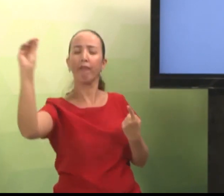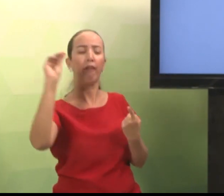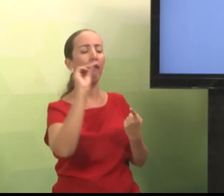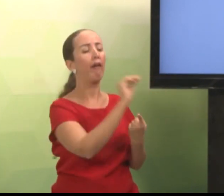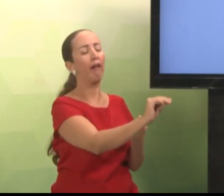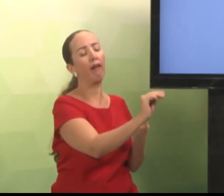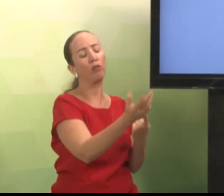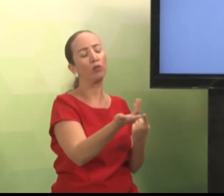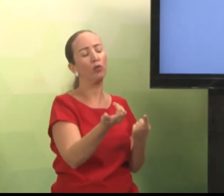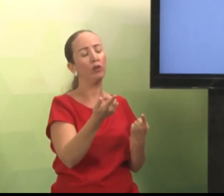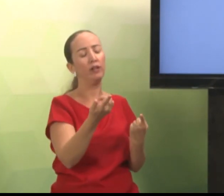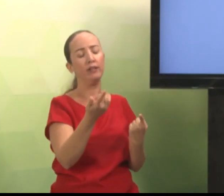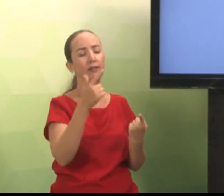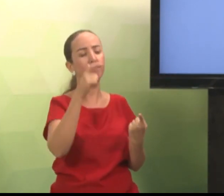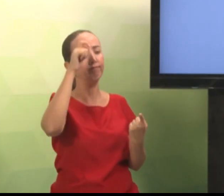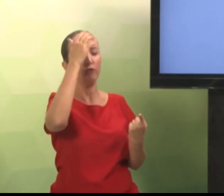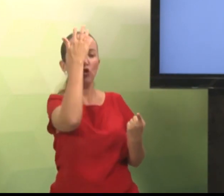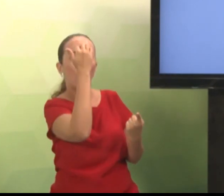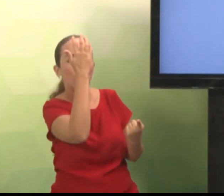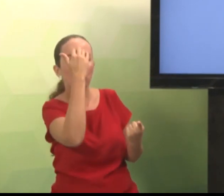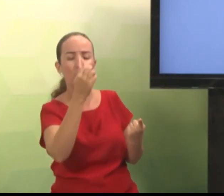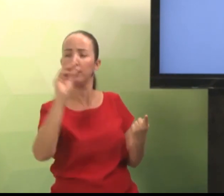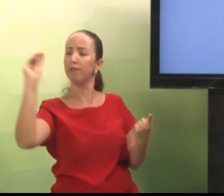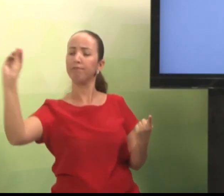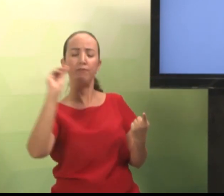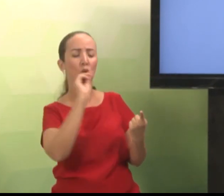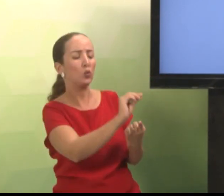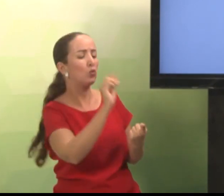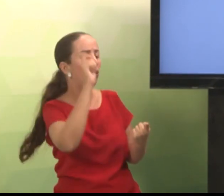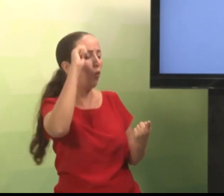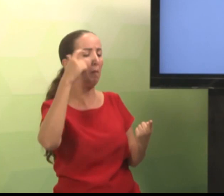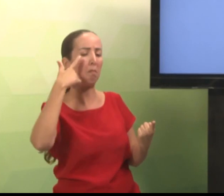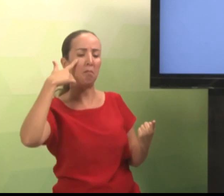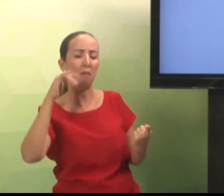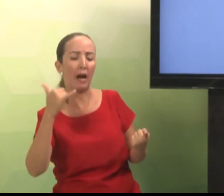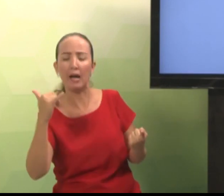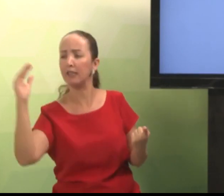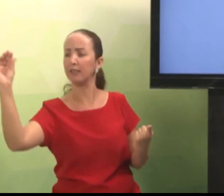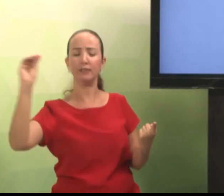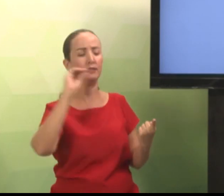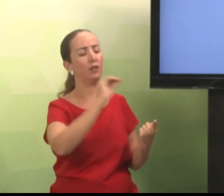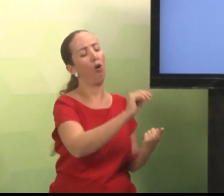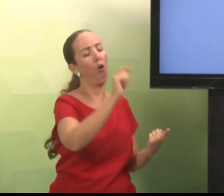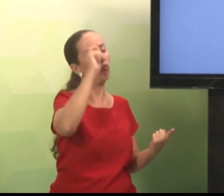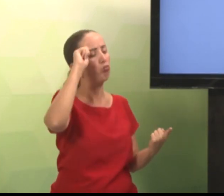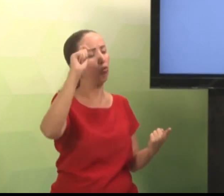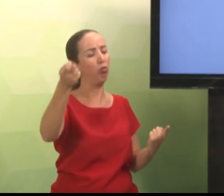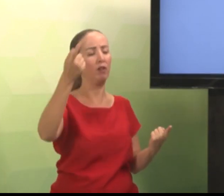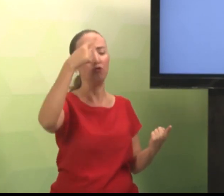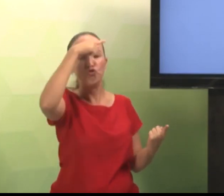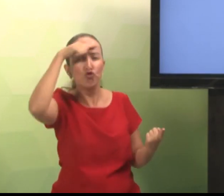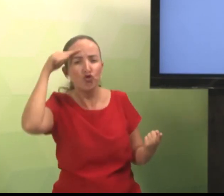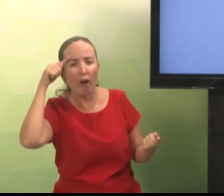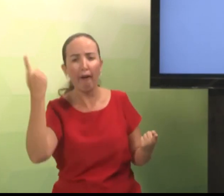Coloque. Coloque todos os autores. Marisa. Charlie.